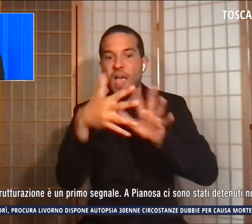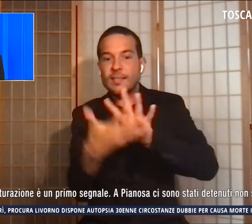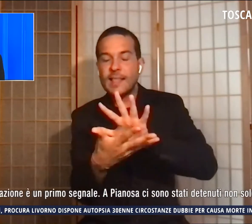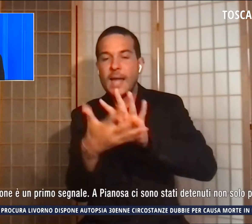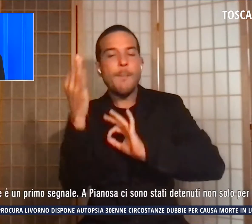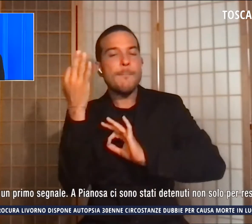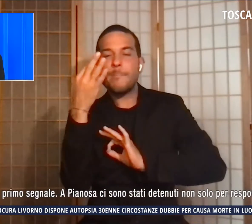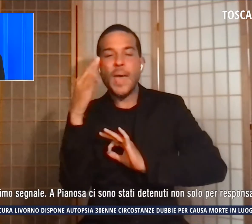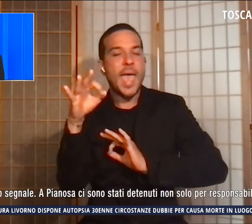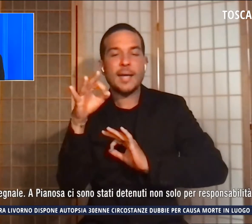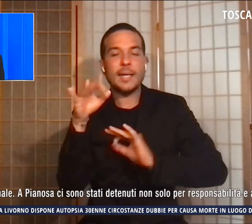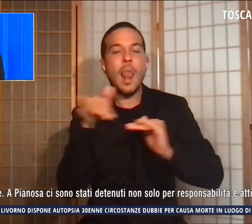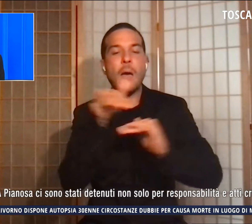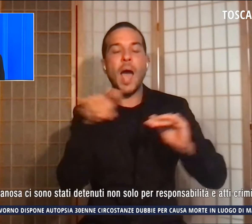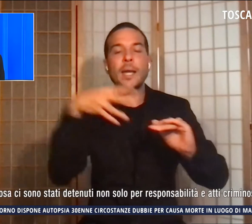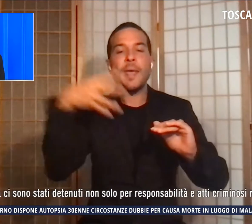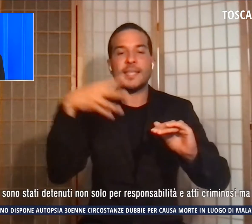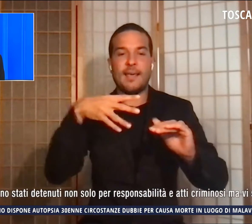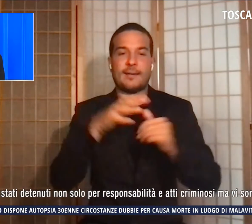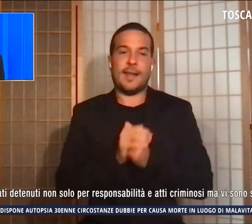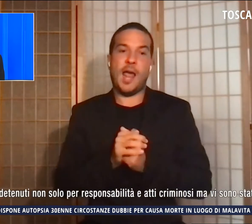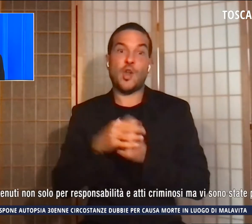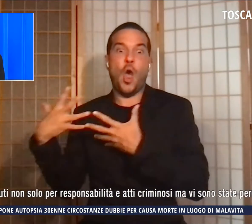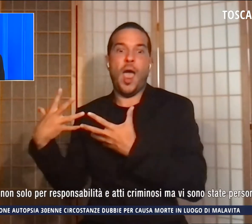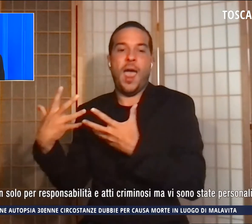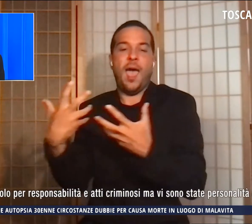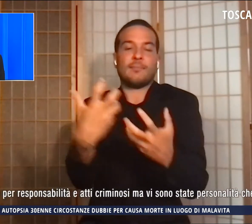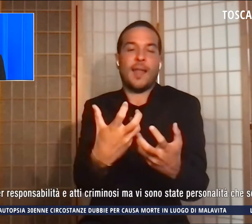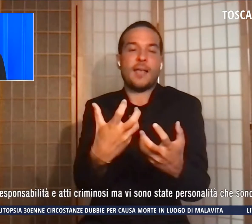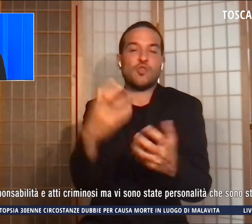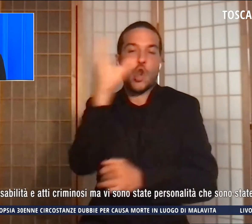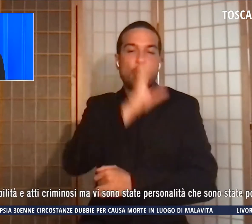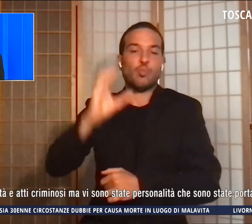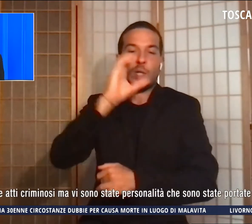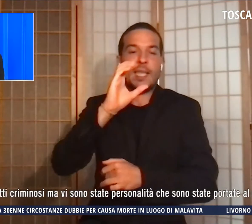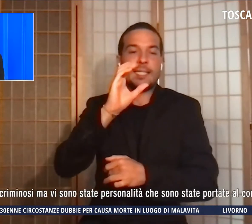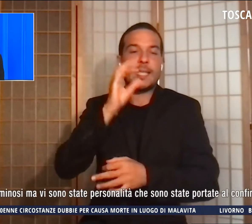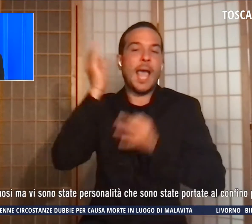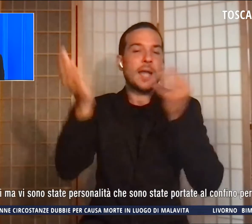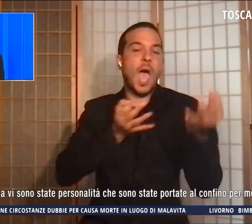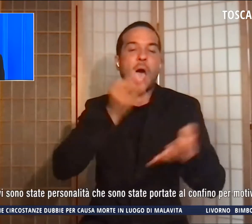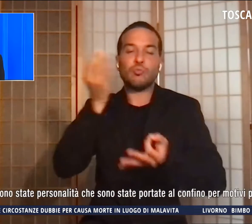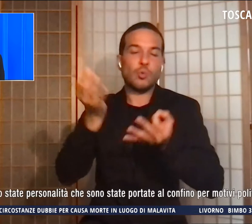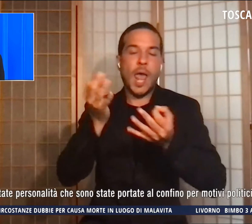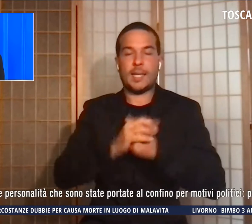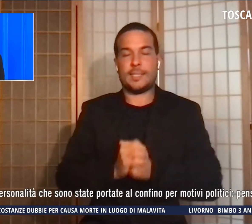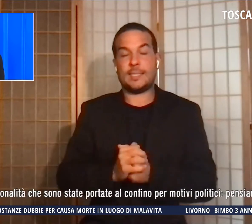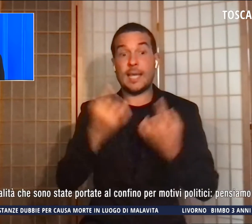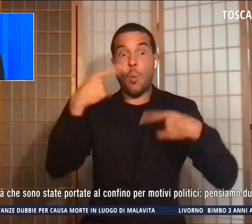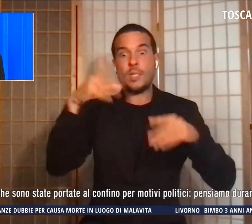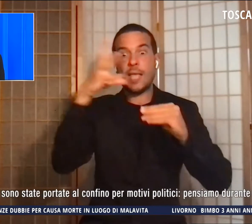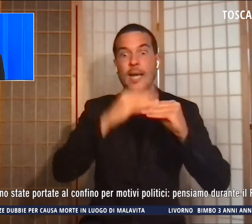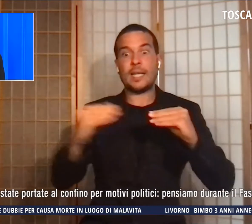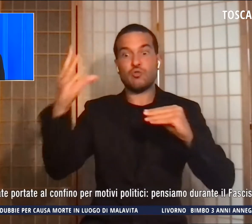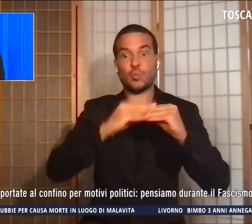una fonte di attrazione turistica e naturalistica eccezionale. Questa ristrutturazione è un primo